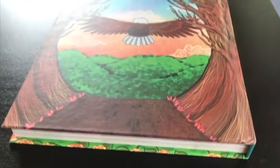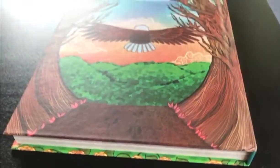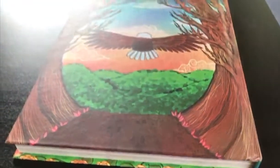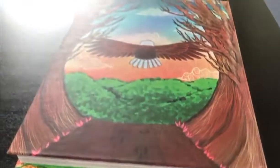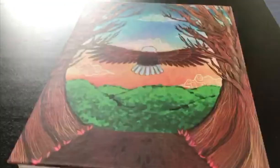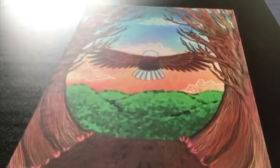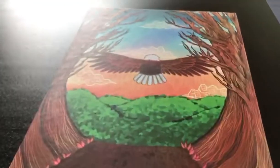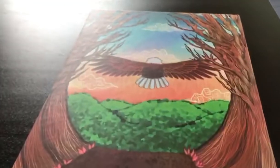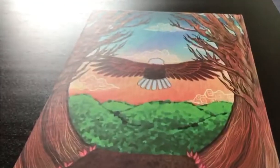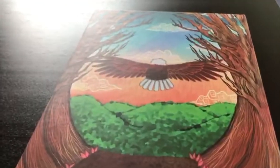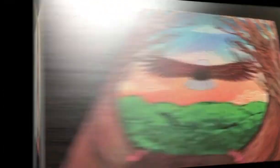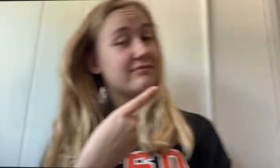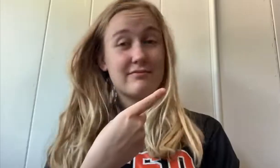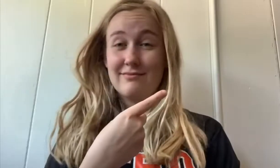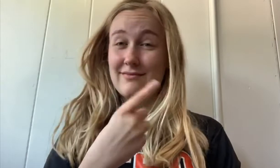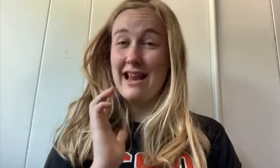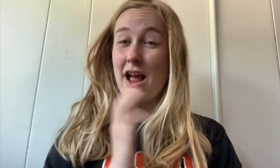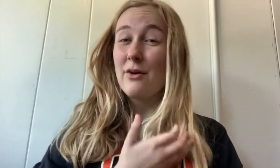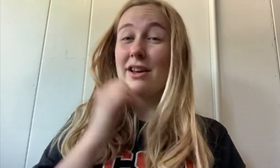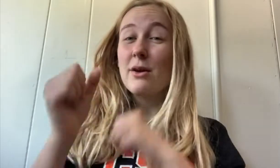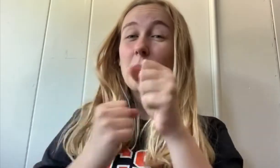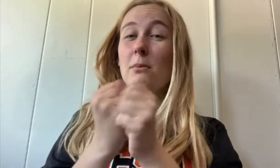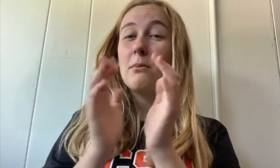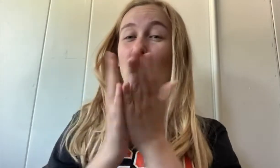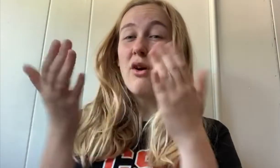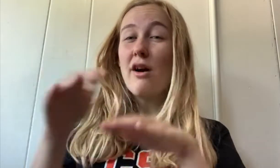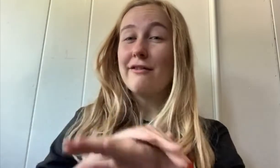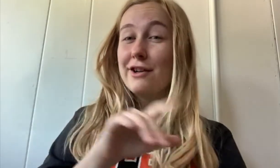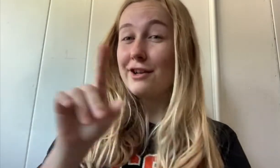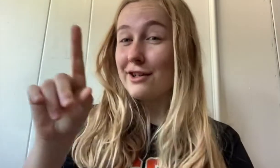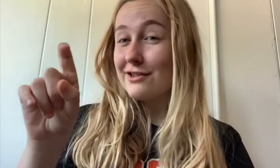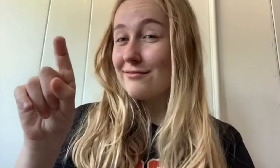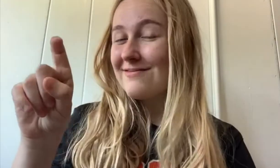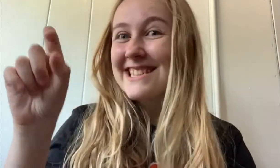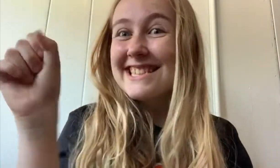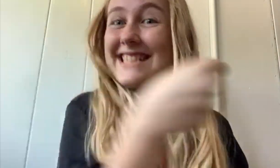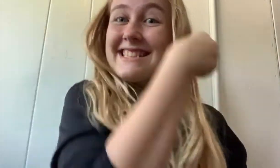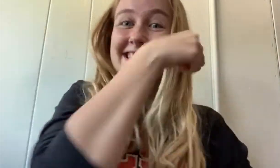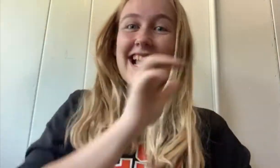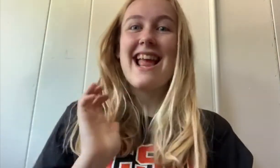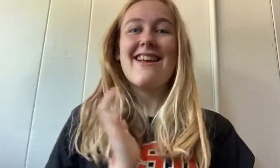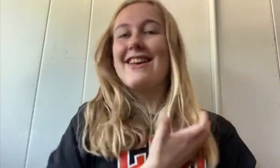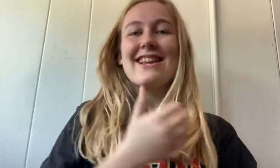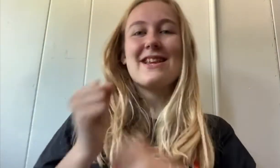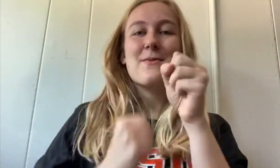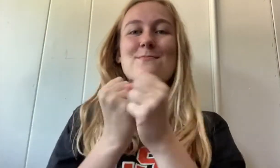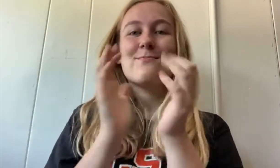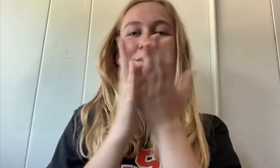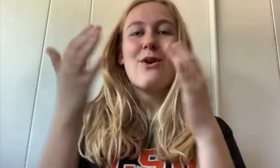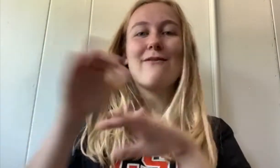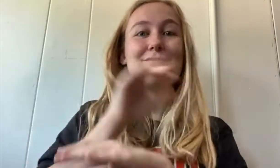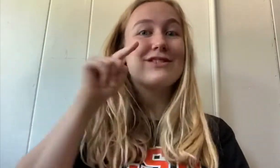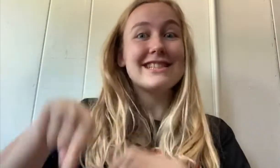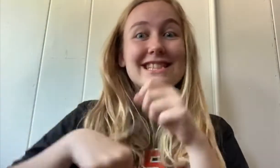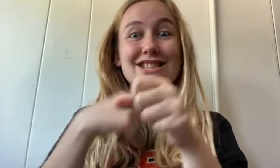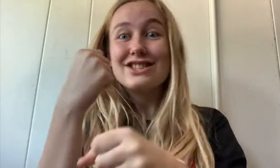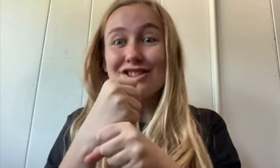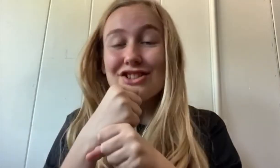El título es Journey, la travesía en español. Una águila que celebra sobre